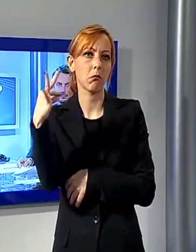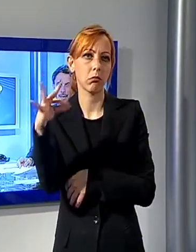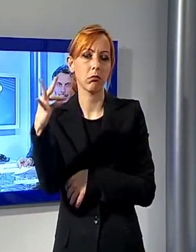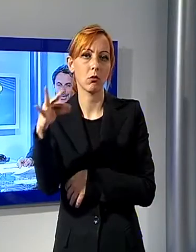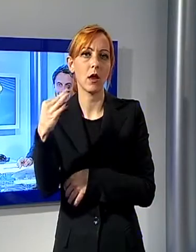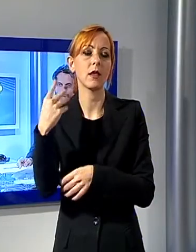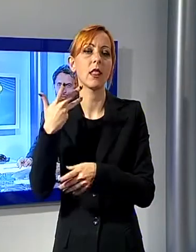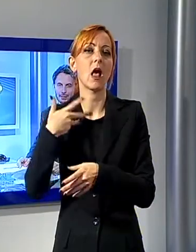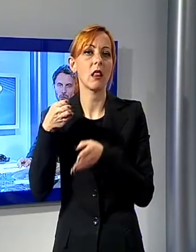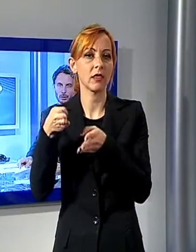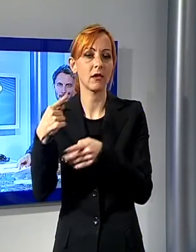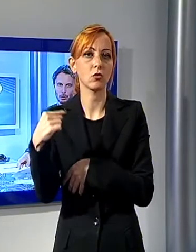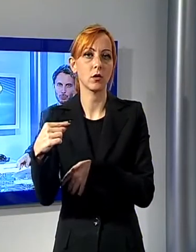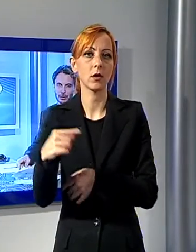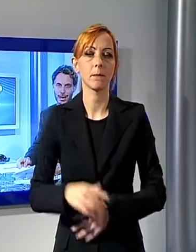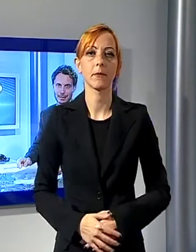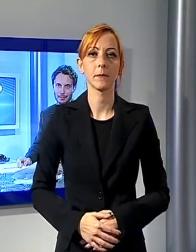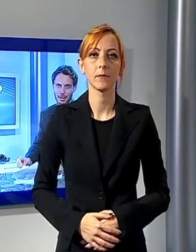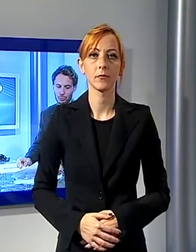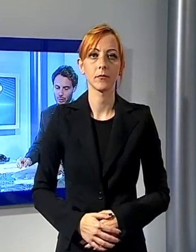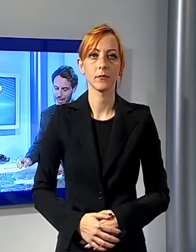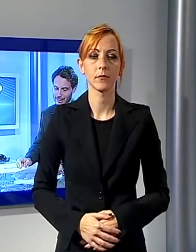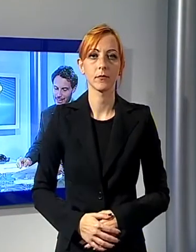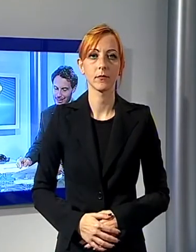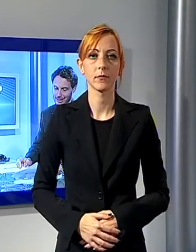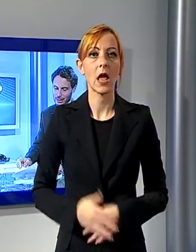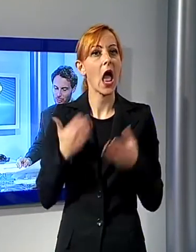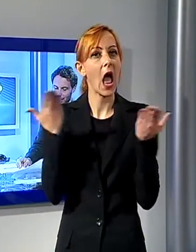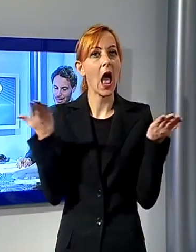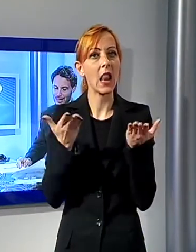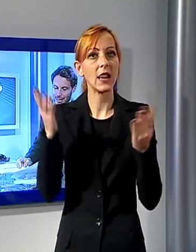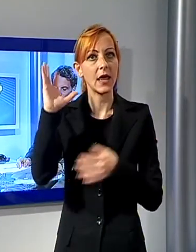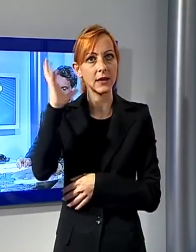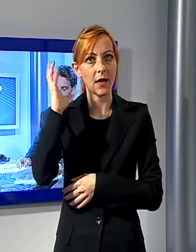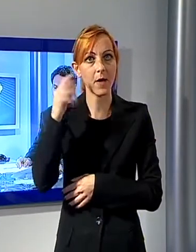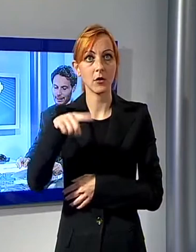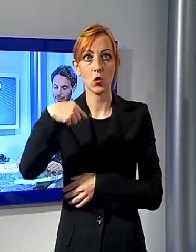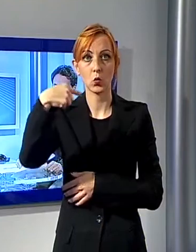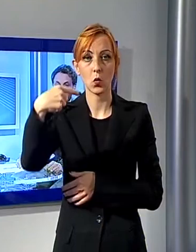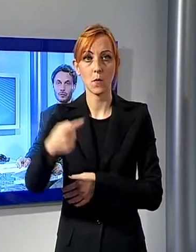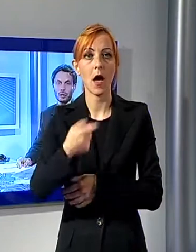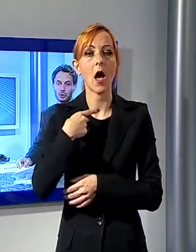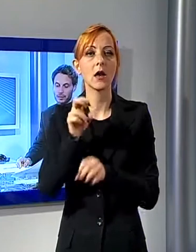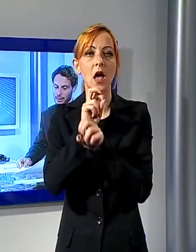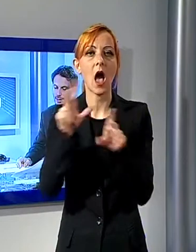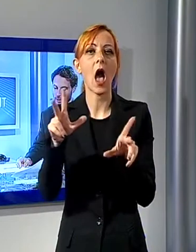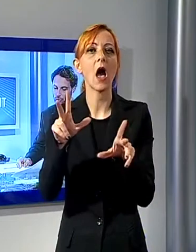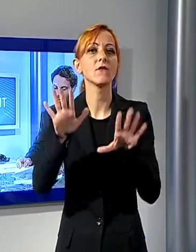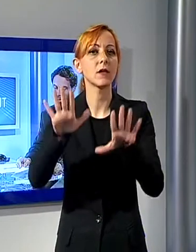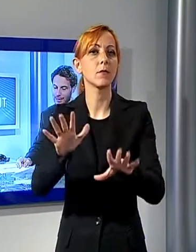Allerta meteo di tipo moderata per la giornata di domani, lo fa sapere la protezione civile regionale.